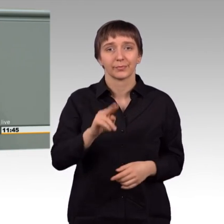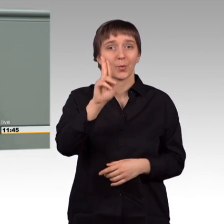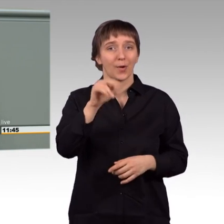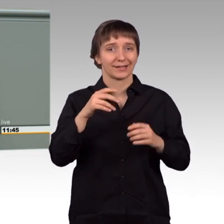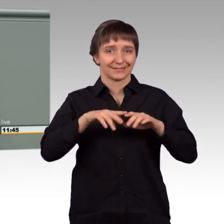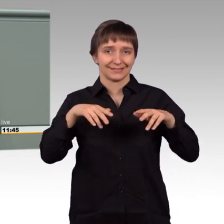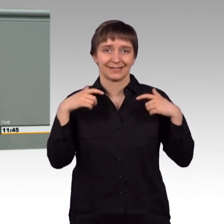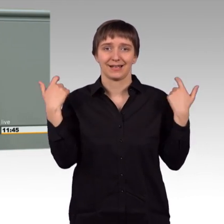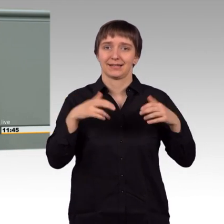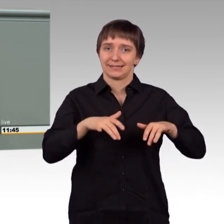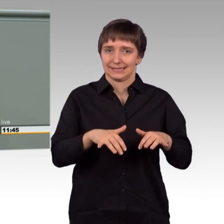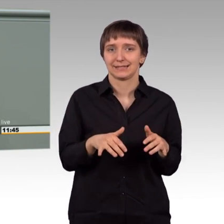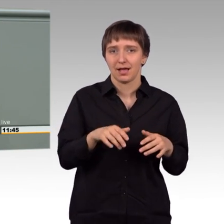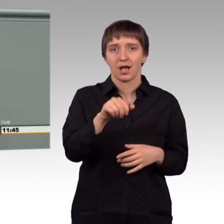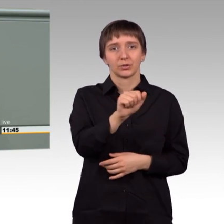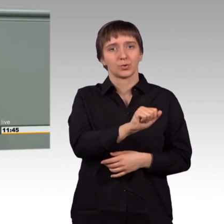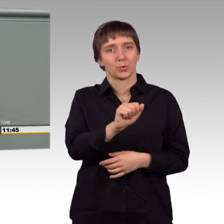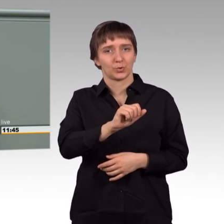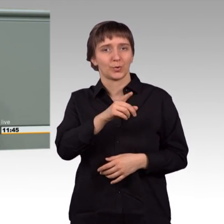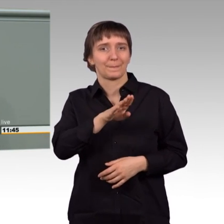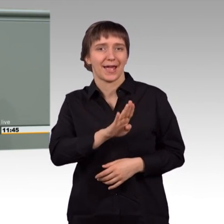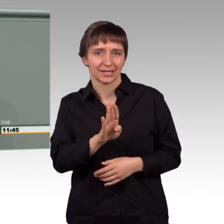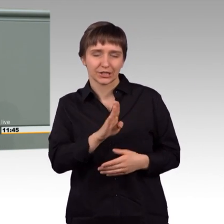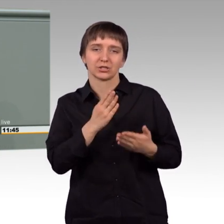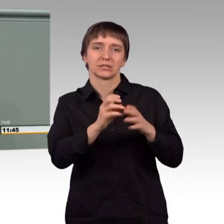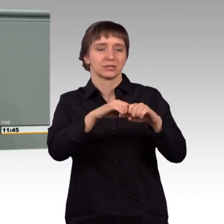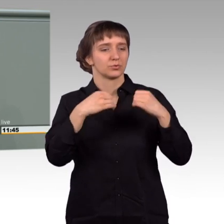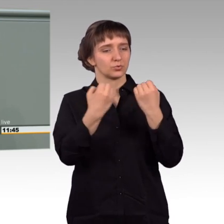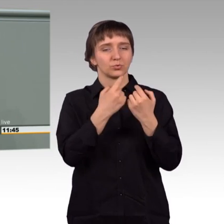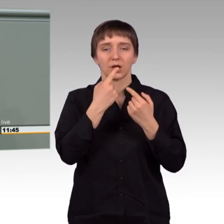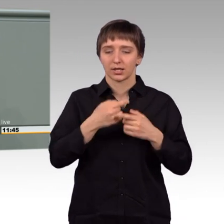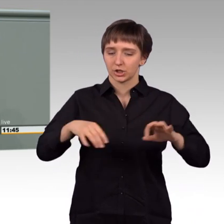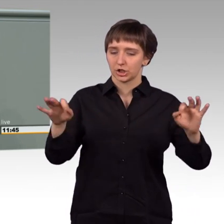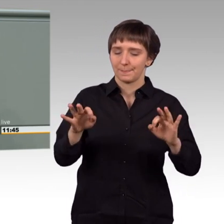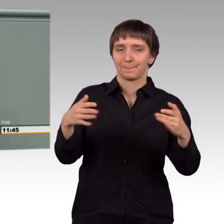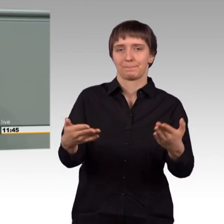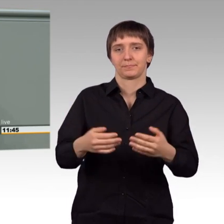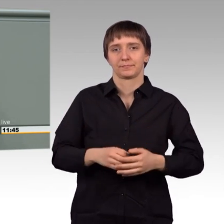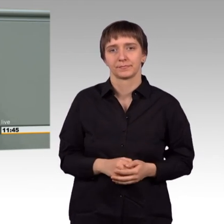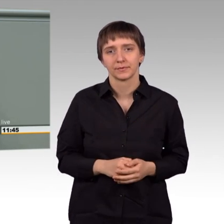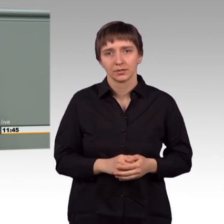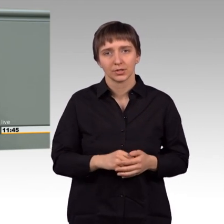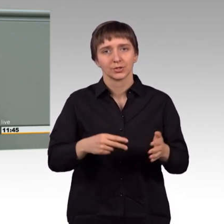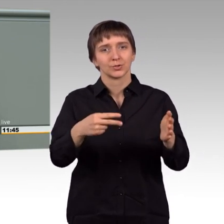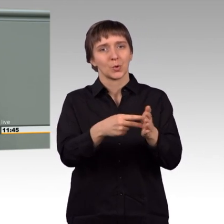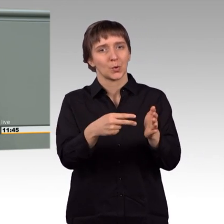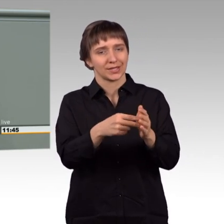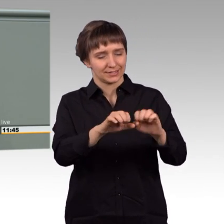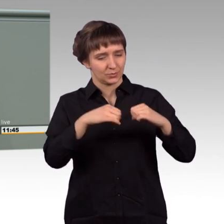Guterres bezeichnete die Situation als schlimm. Der Krieg in Syrien drohe zu einem neuen regionalen Krieg